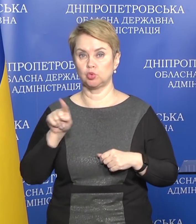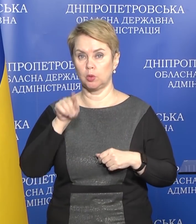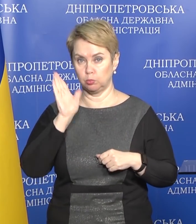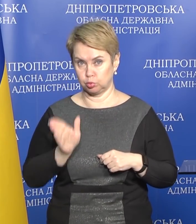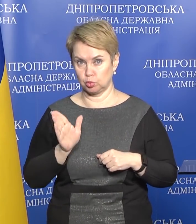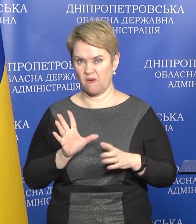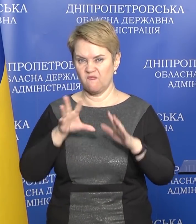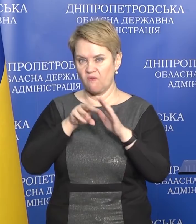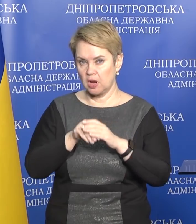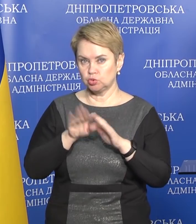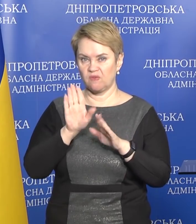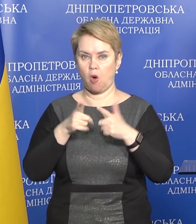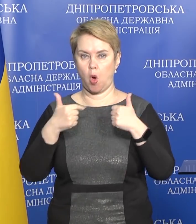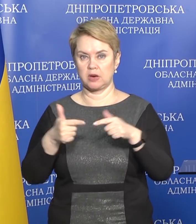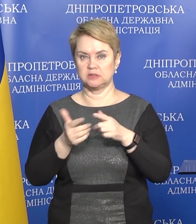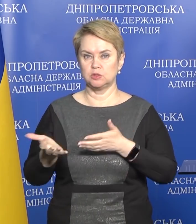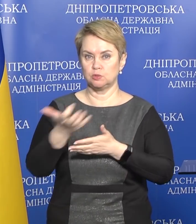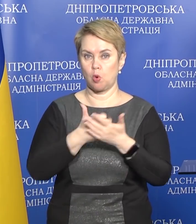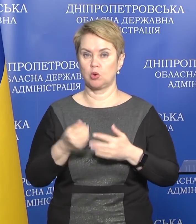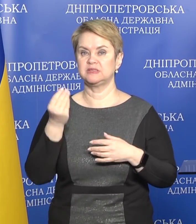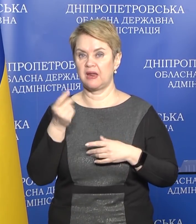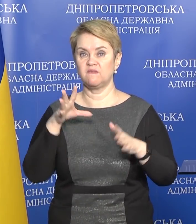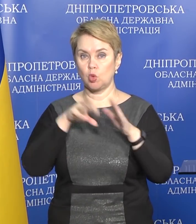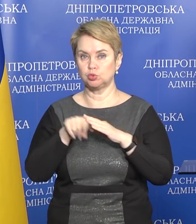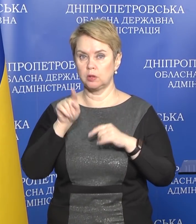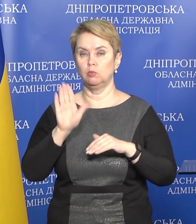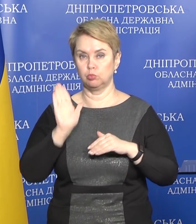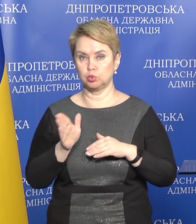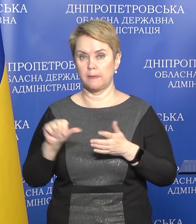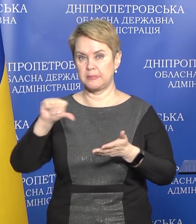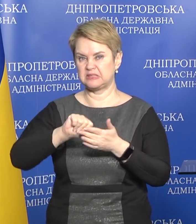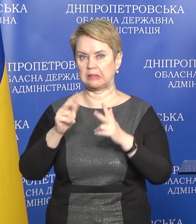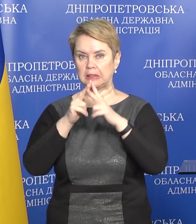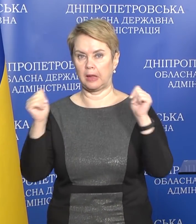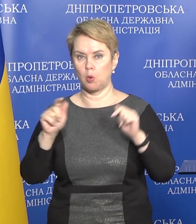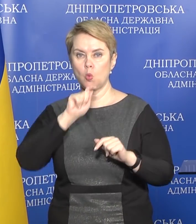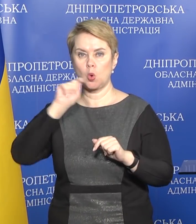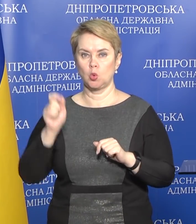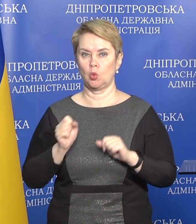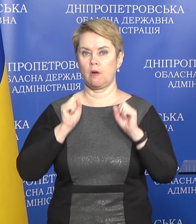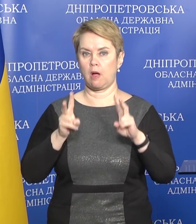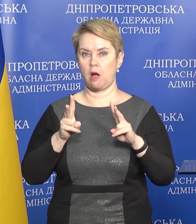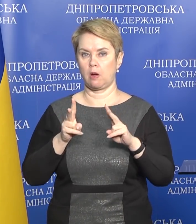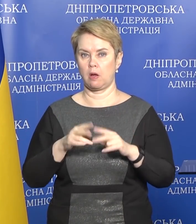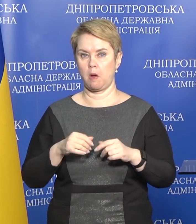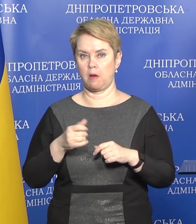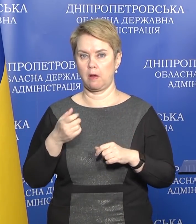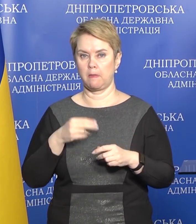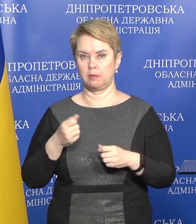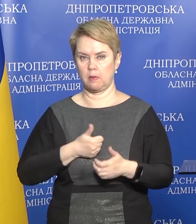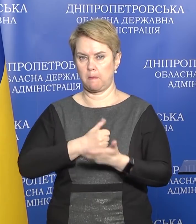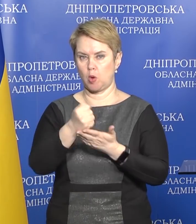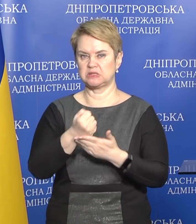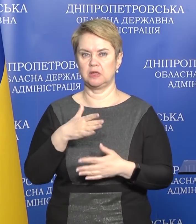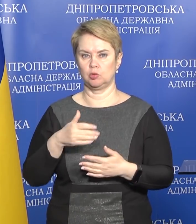они будут вовлечены в организацию сбора средств, в том числе они будут представлять Днепр, Украину, как послы доброй воли,